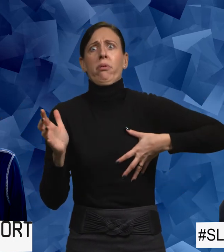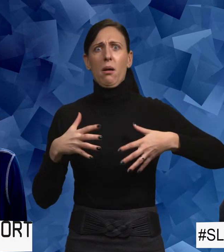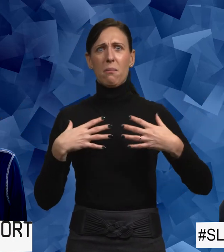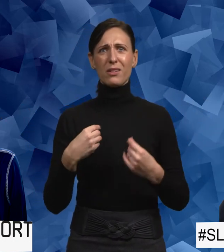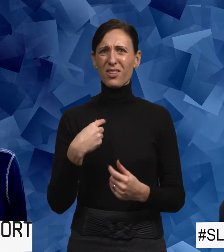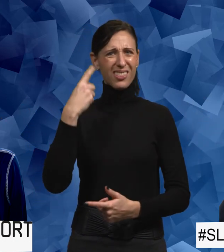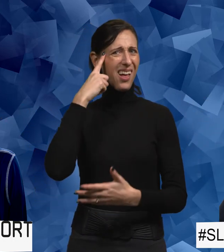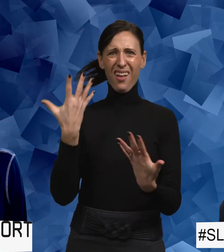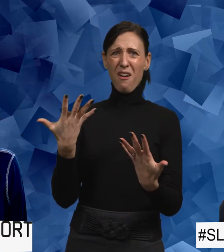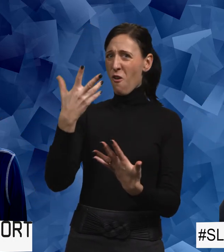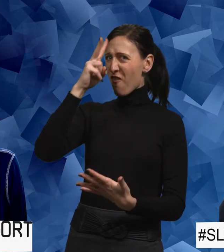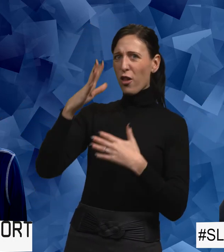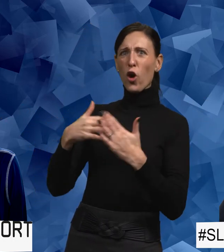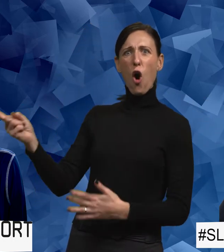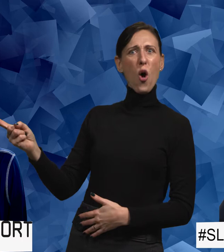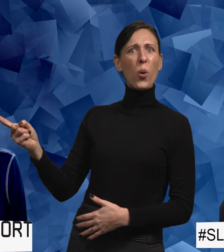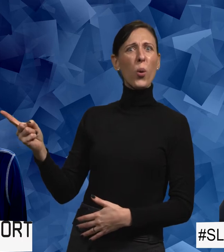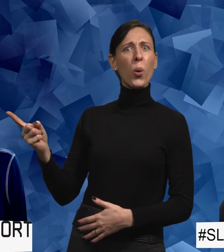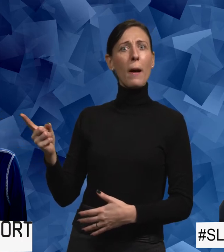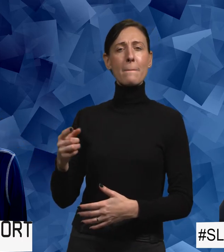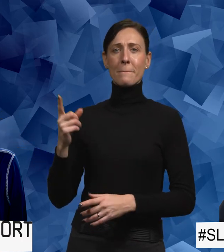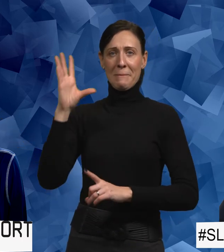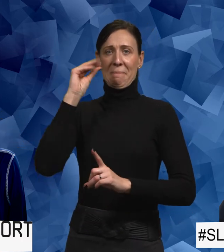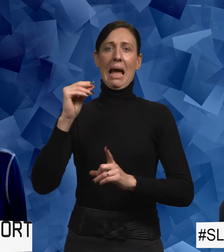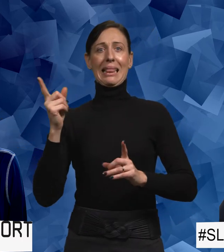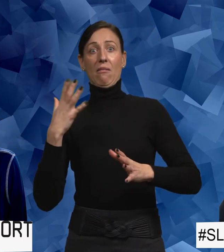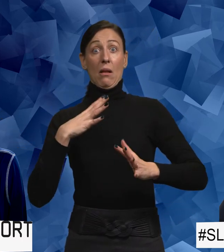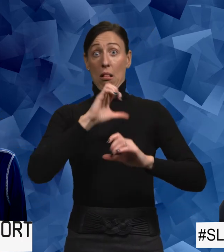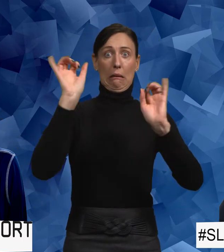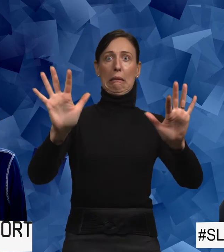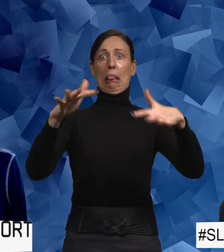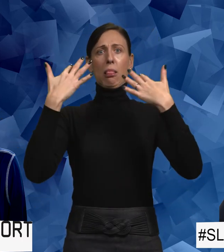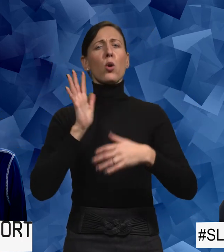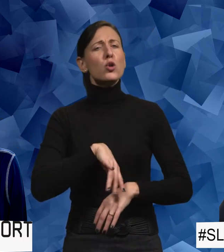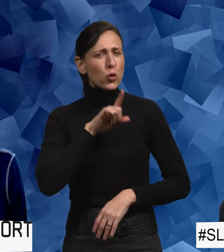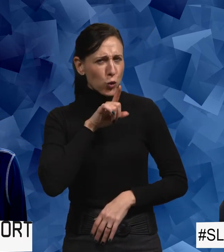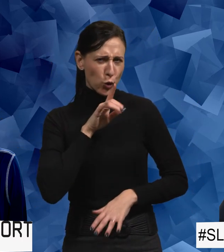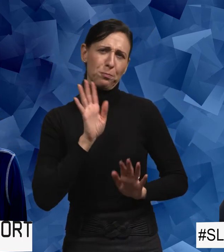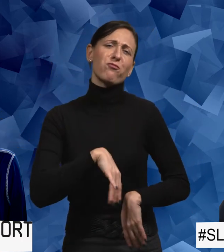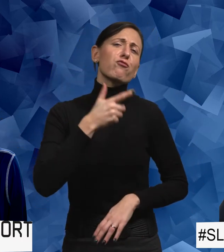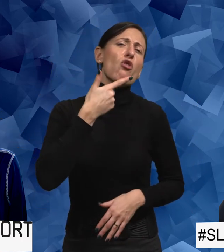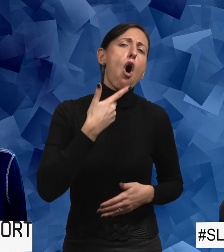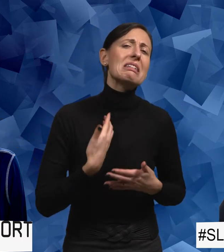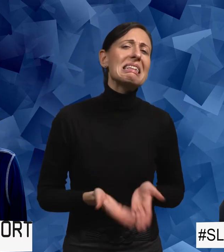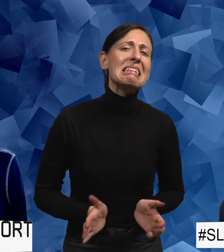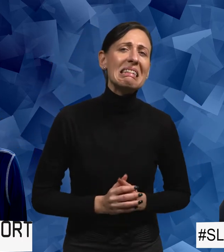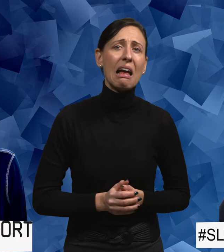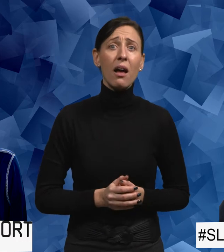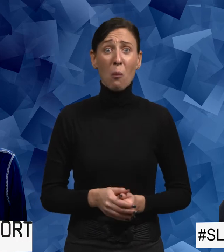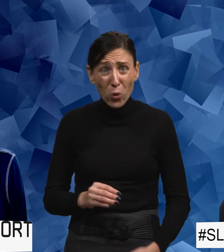Och då tänker jag, men fan gör det, säger jag. Och min man som inte tycker om att väcka uppmärksamheten så säger, tsch, det var väl inte så farligt. Det var väl en viss farlig,